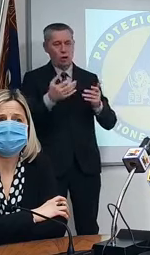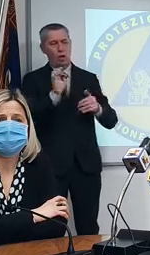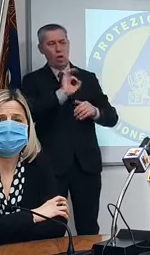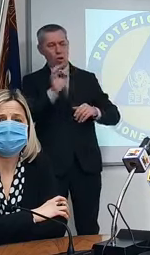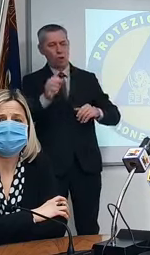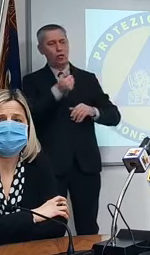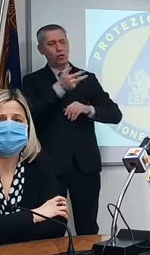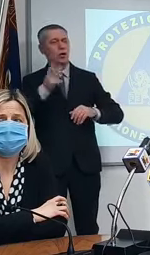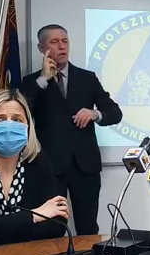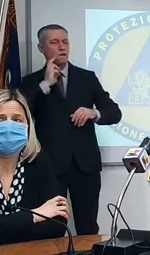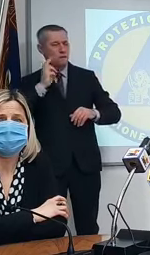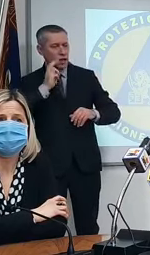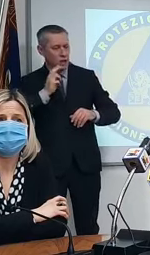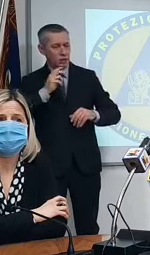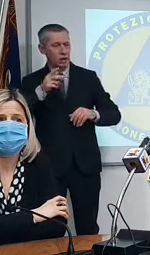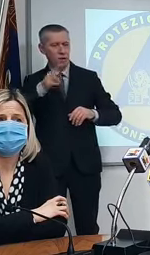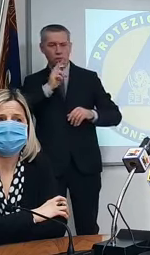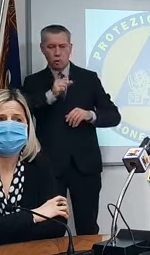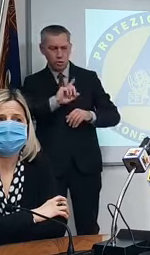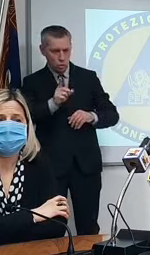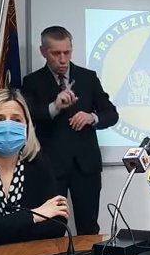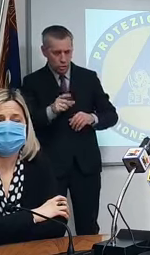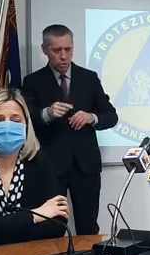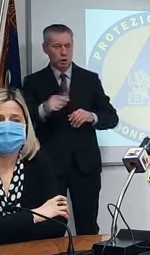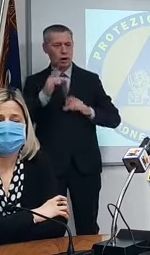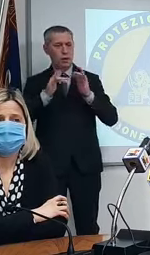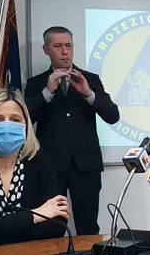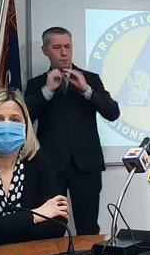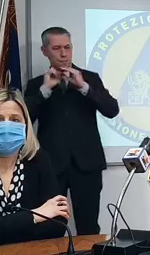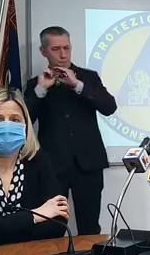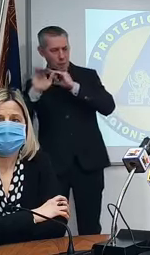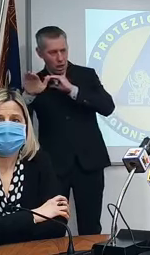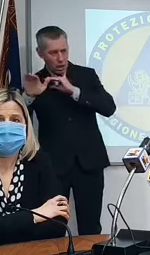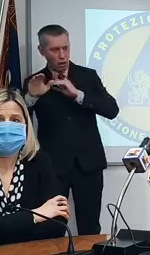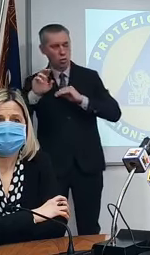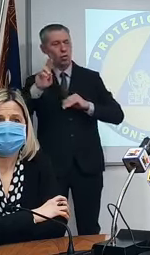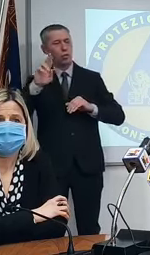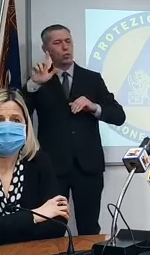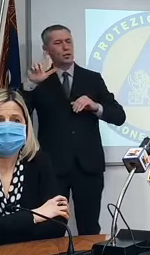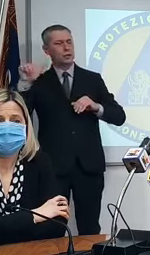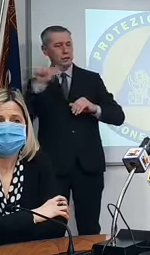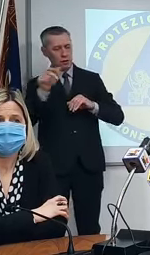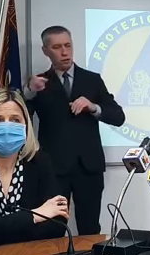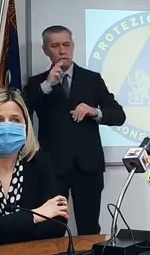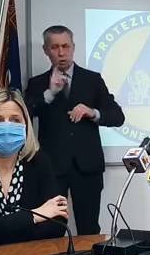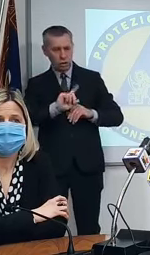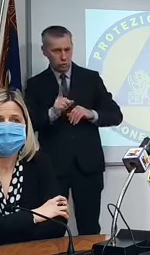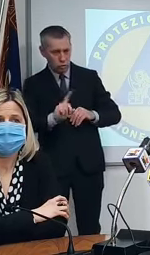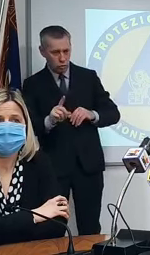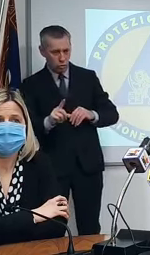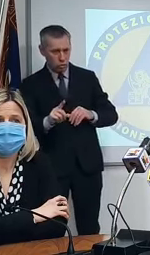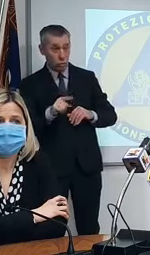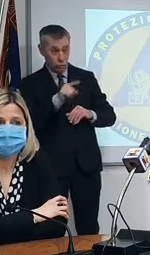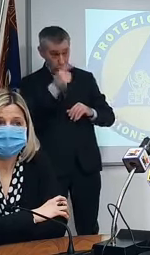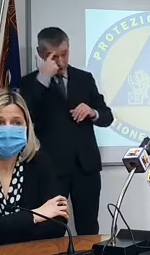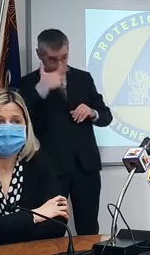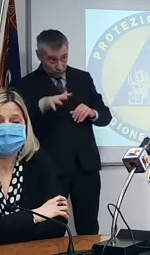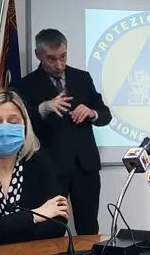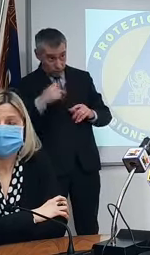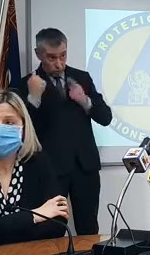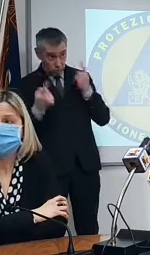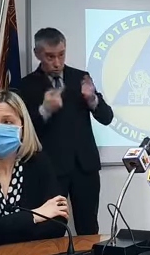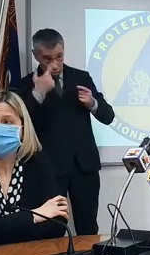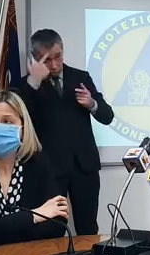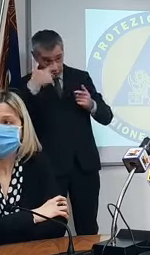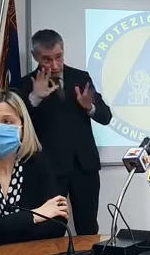risposte le mail mandate alle ULS che saranno oberati di lavoro ma non rispondono avete presente questa situazione e